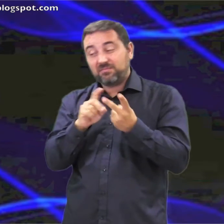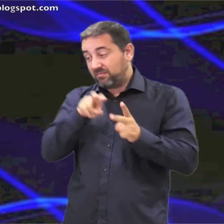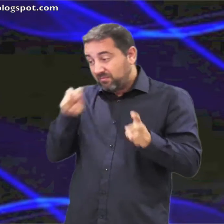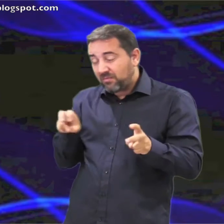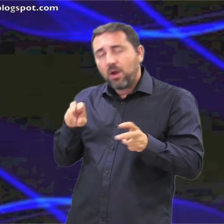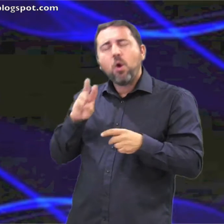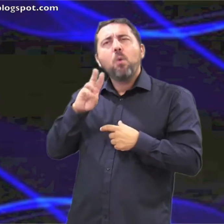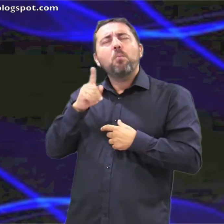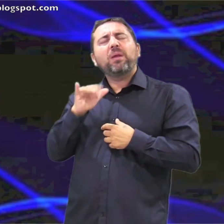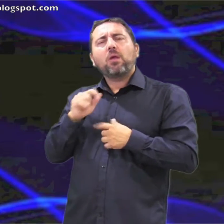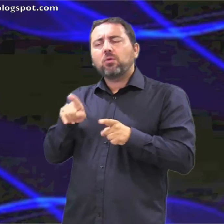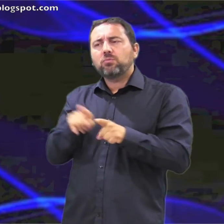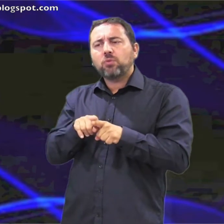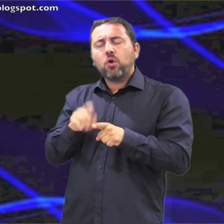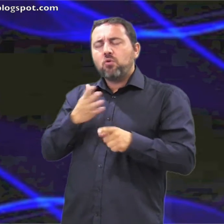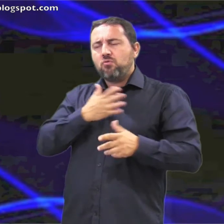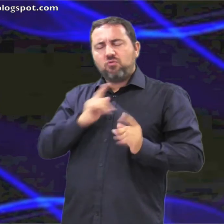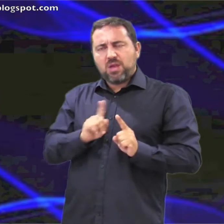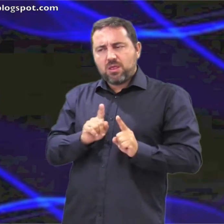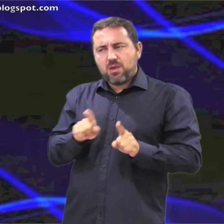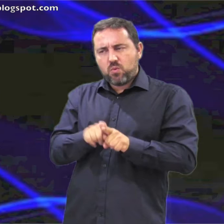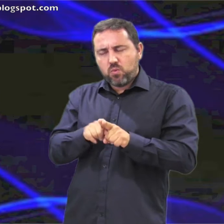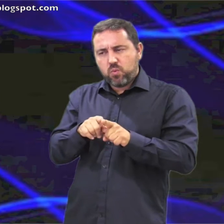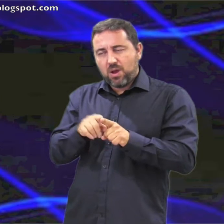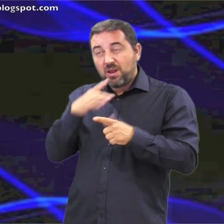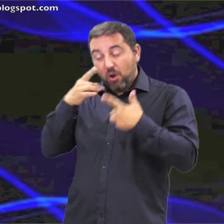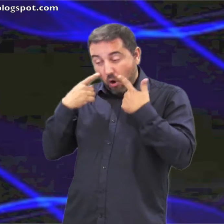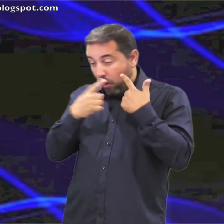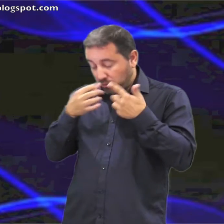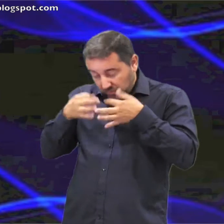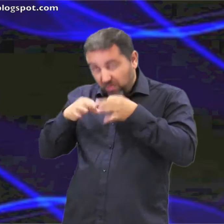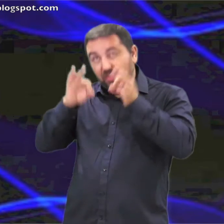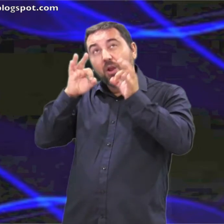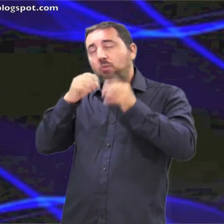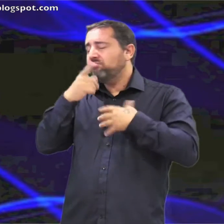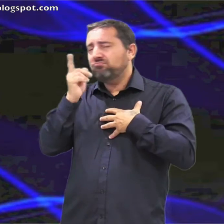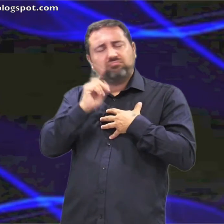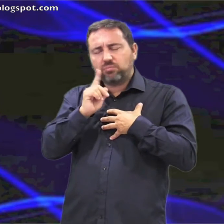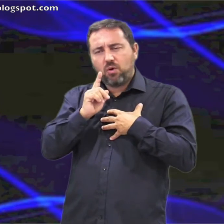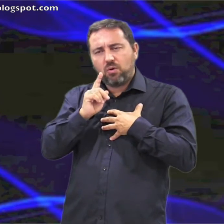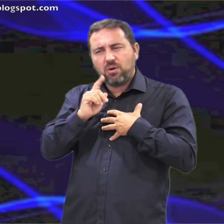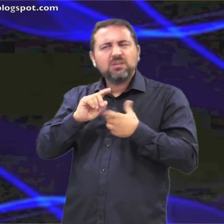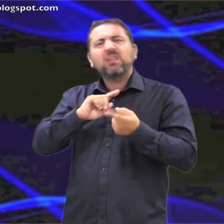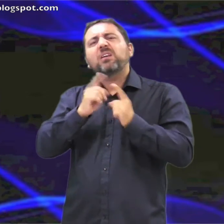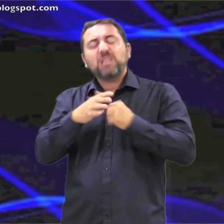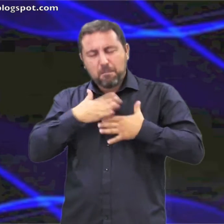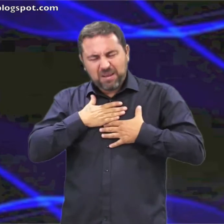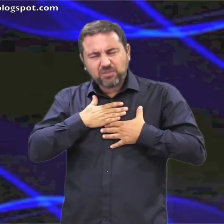El publicano en cambio quedándose atrás no se atrevía ni a levantar los ojos